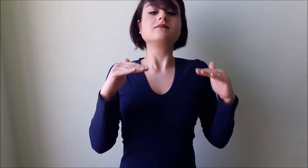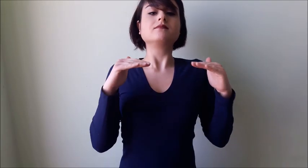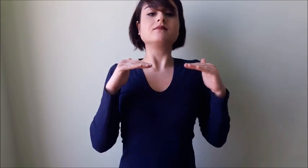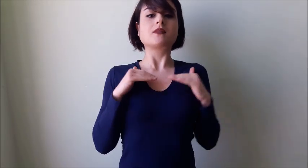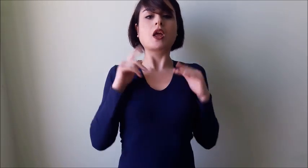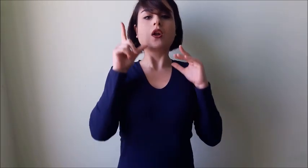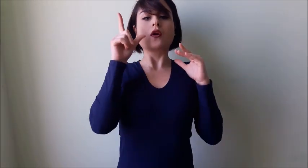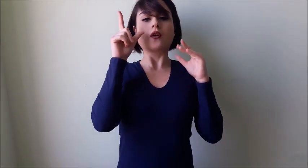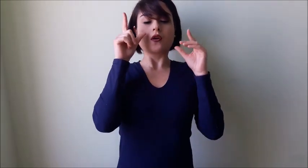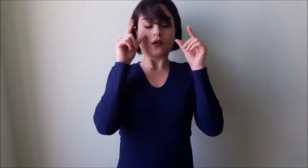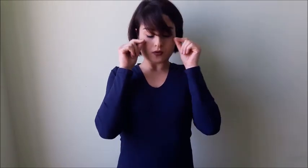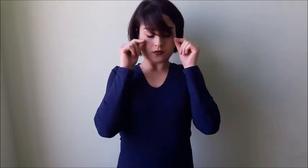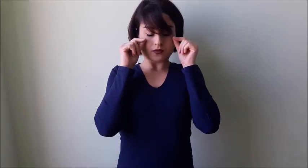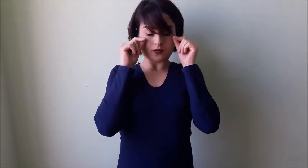stese e si attormentò.